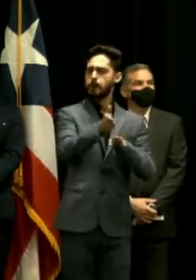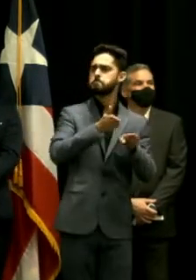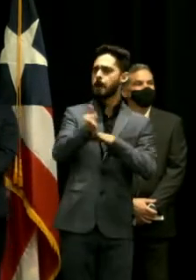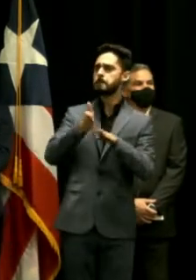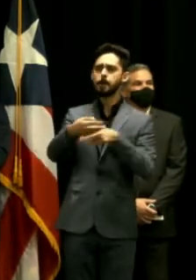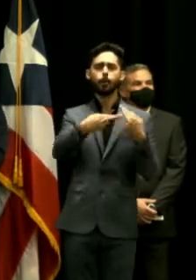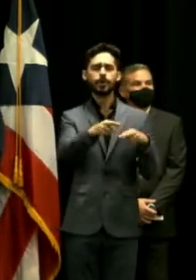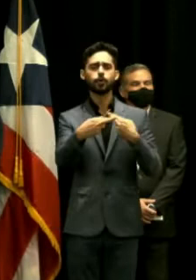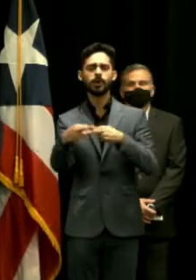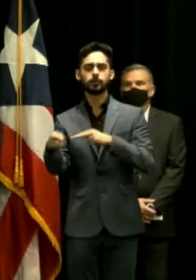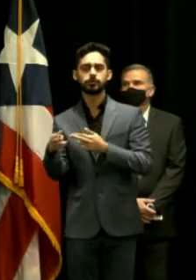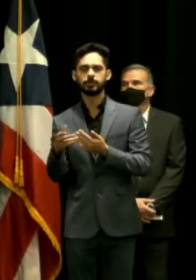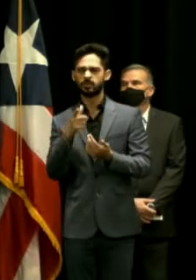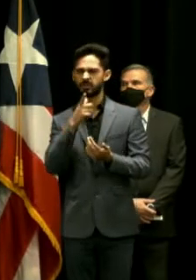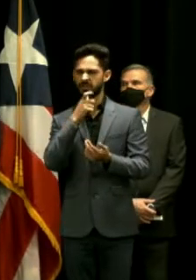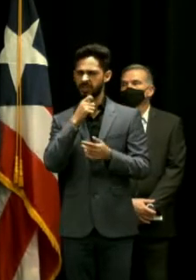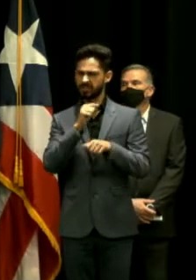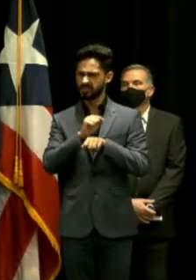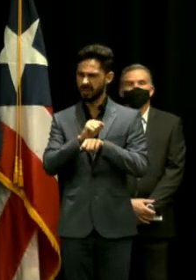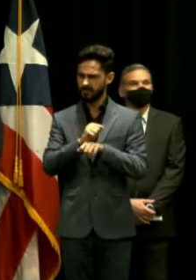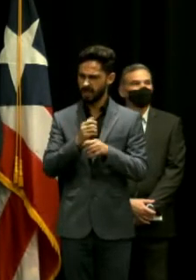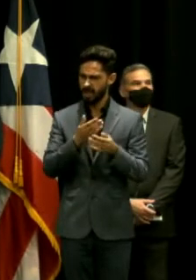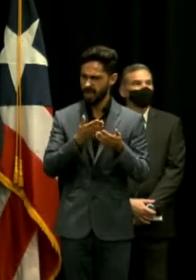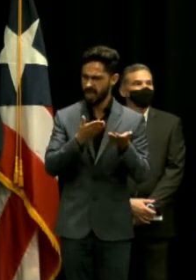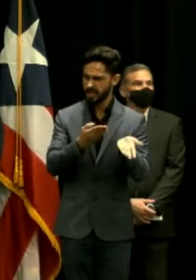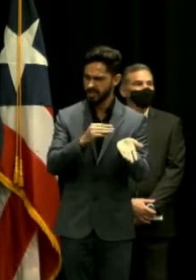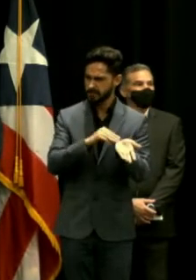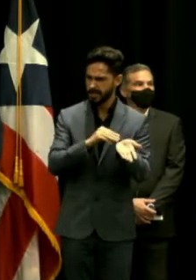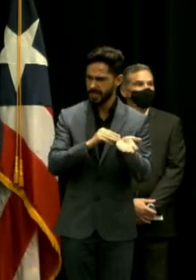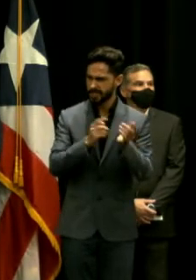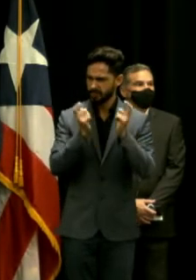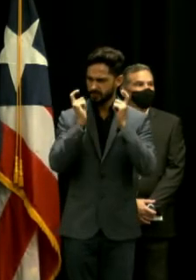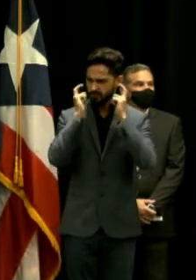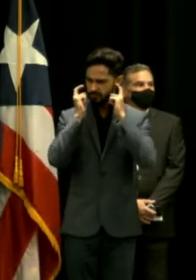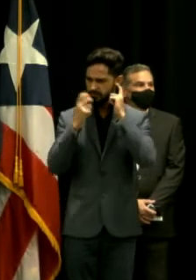¿cuántos médicos hacen falta para operar? Yo voy a adelantar algo que no